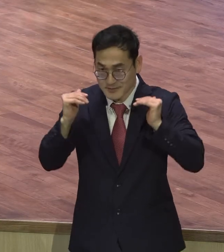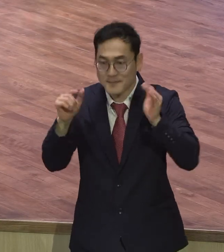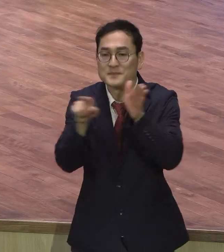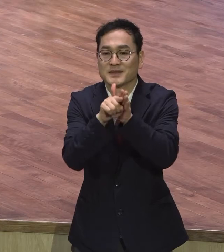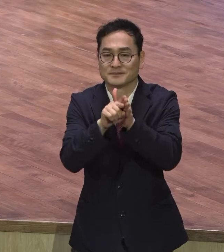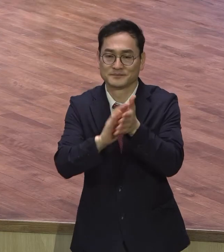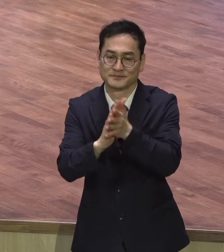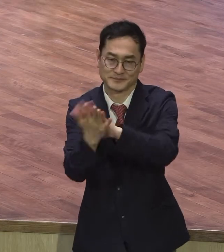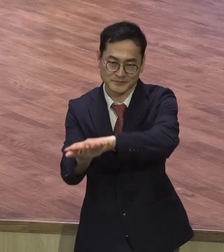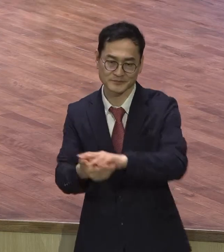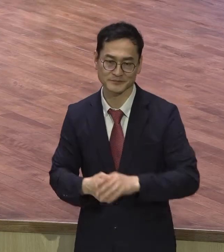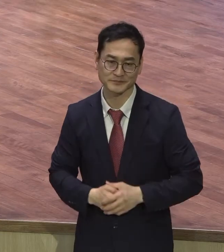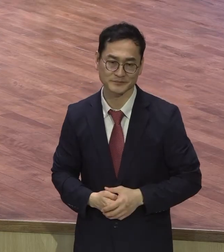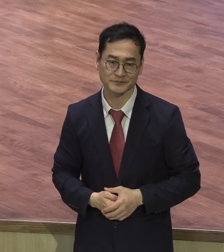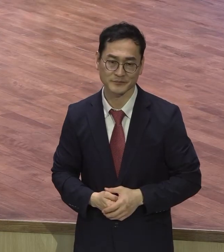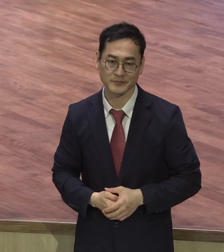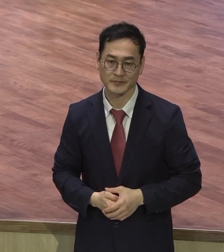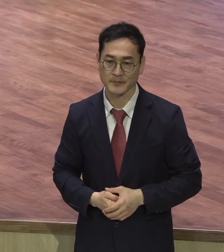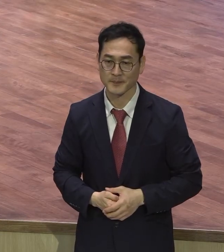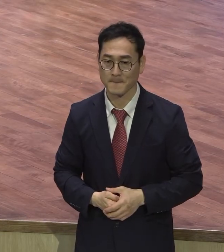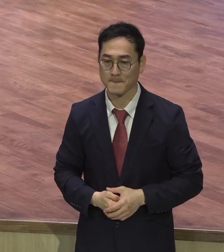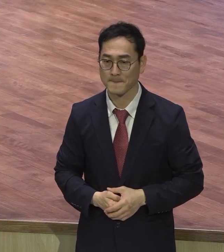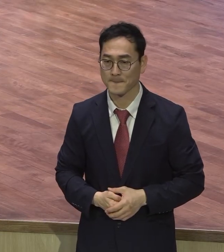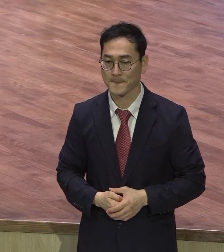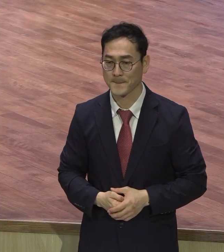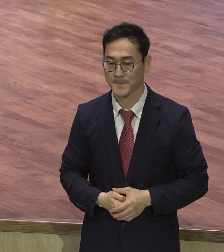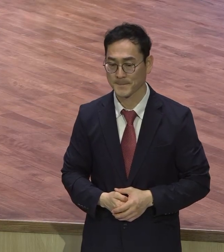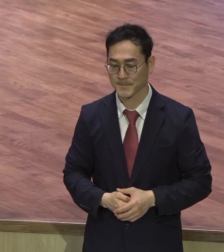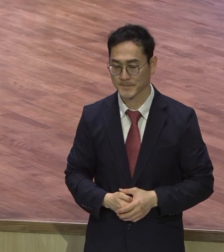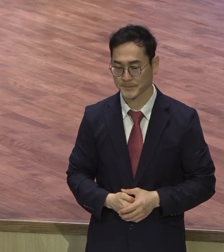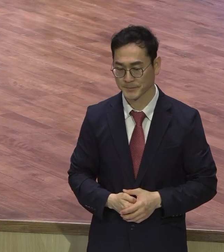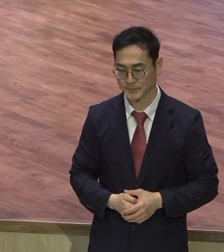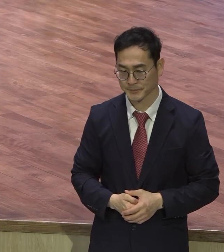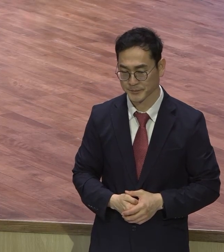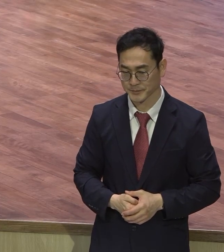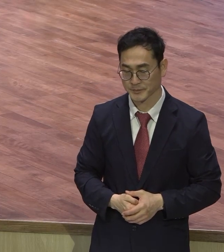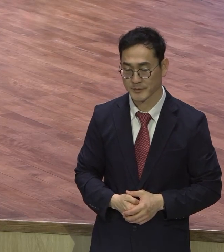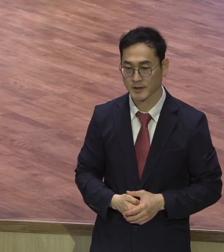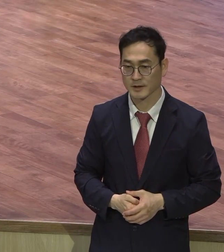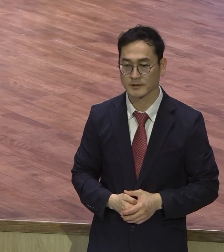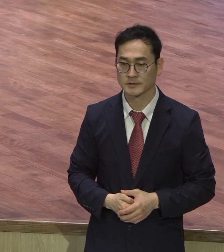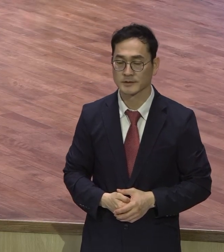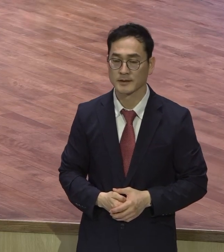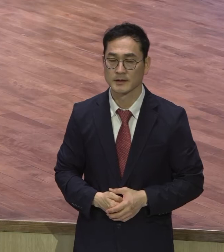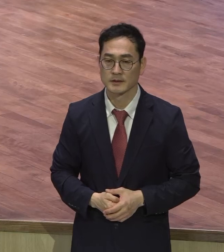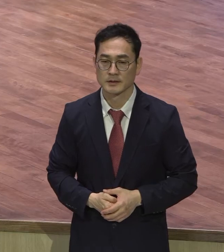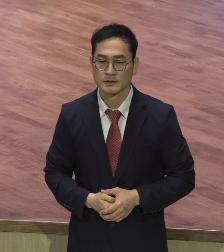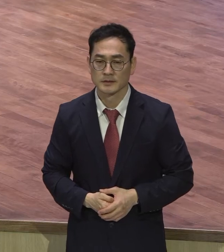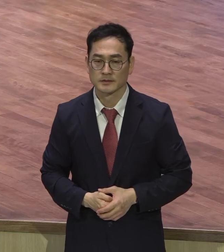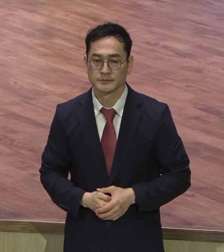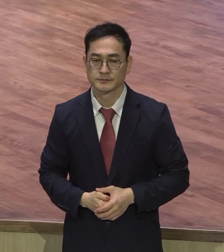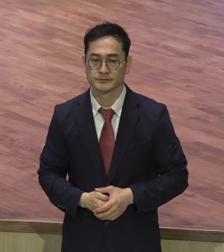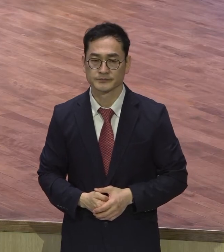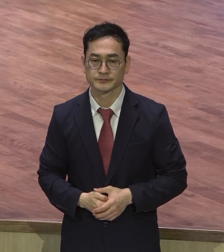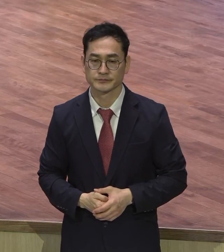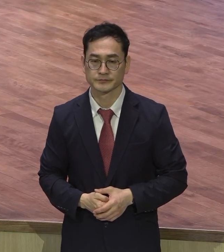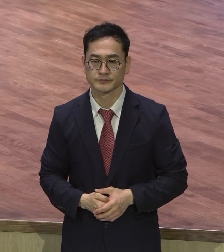그게 오늘 날에 크리스찬 그리스도의 성도들이 모습이 되어야됩니다 왜 오늘날